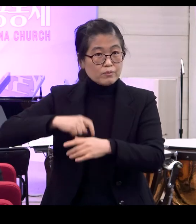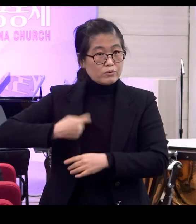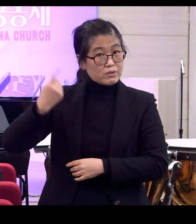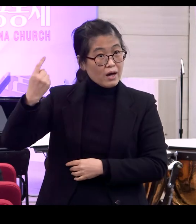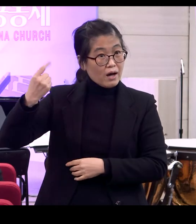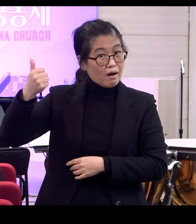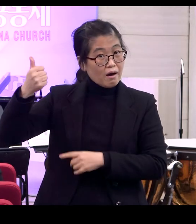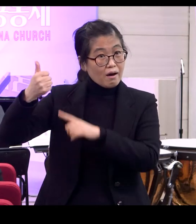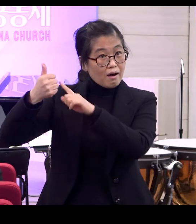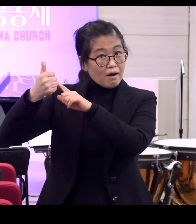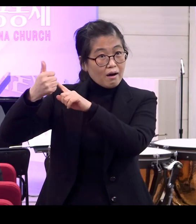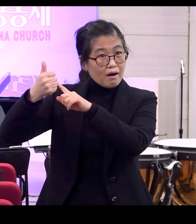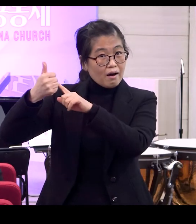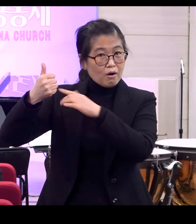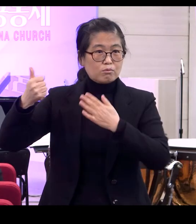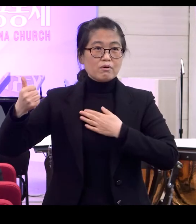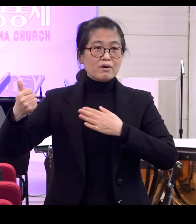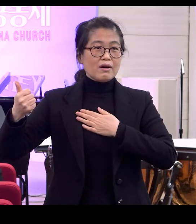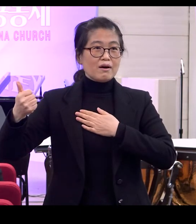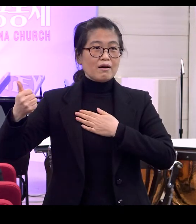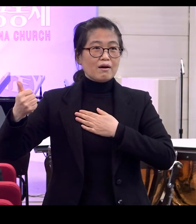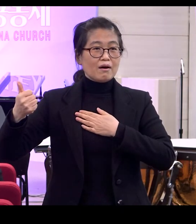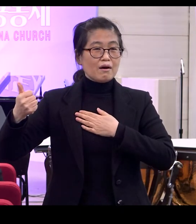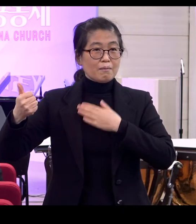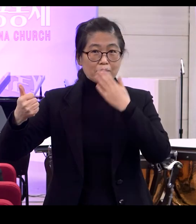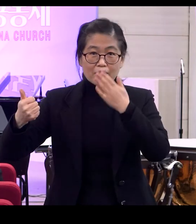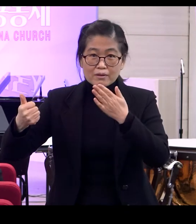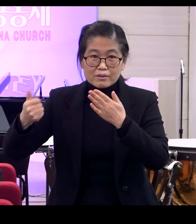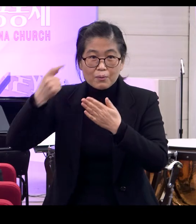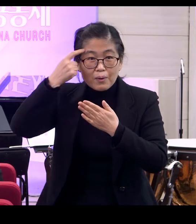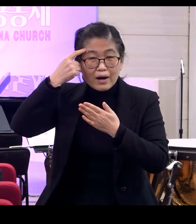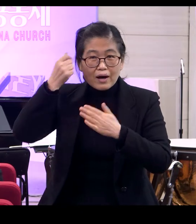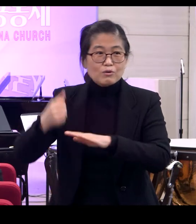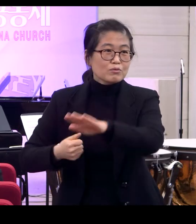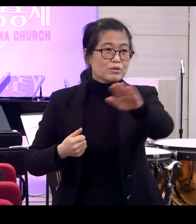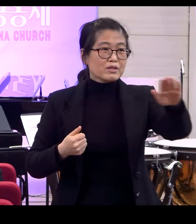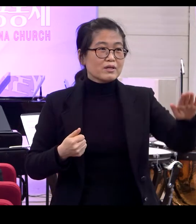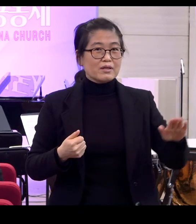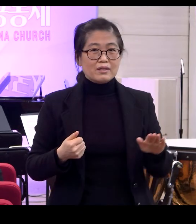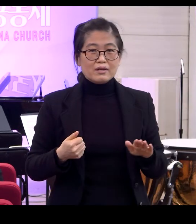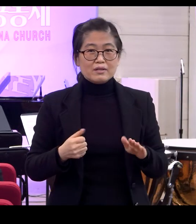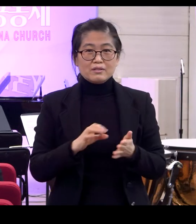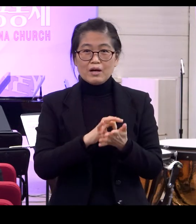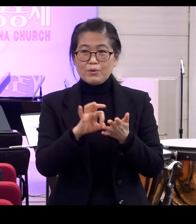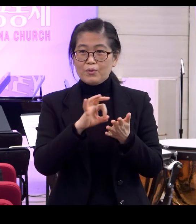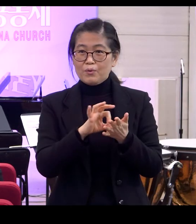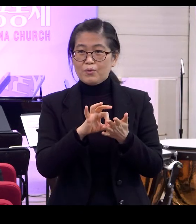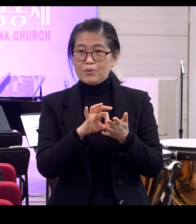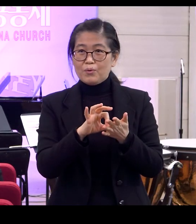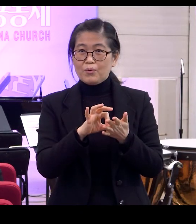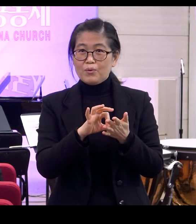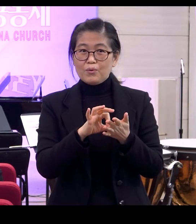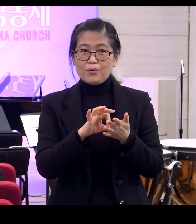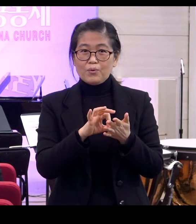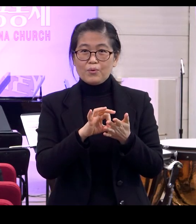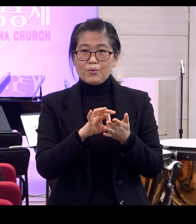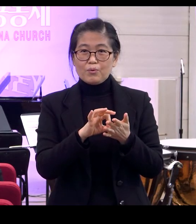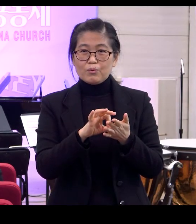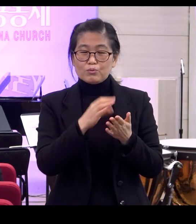그러니까 내가 이렇게 말씀하셨어야지 우리라고 말하는 것도 무슨 의미냐 하는 거예요 이게 첫 번째 중요한